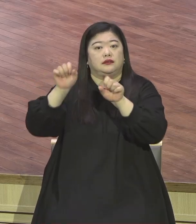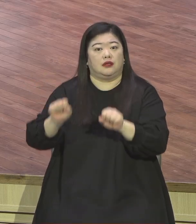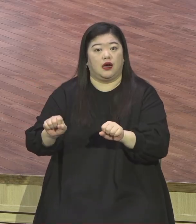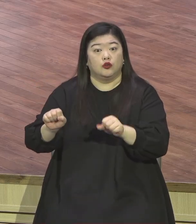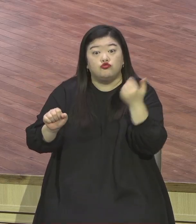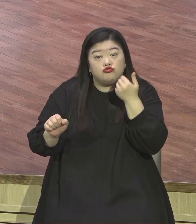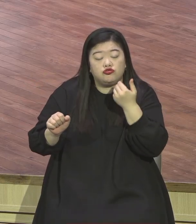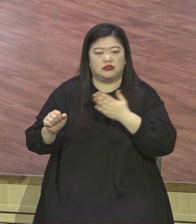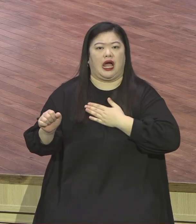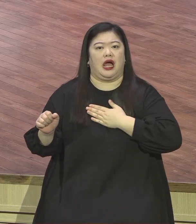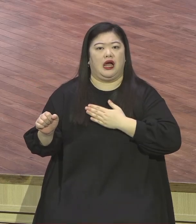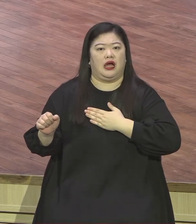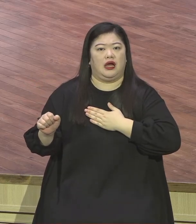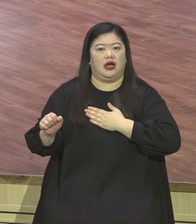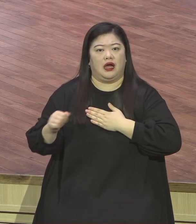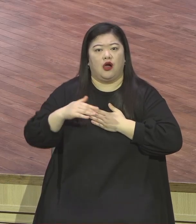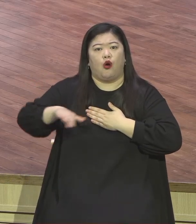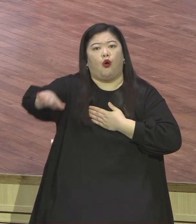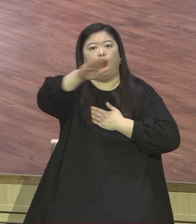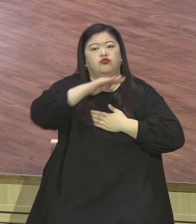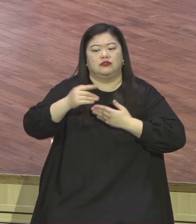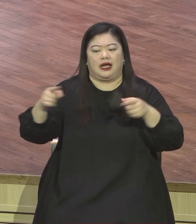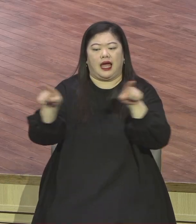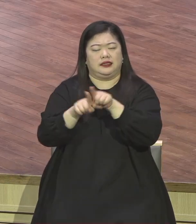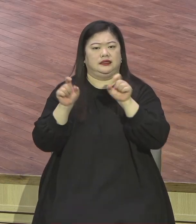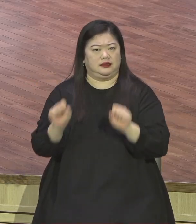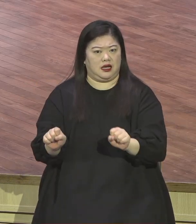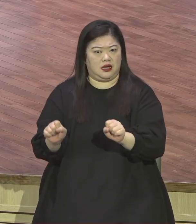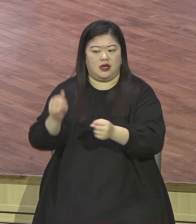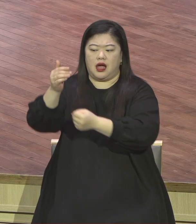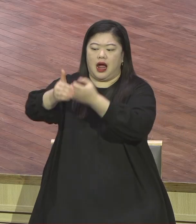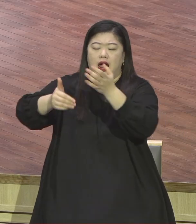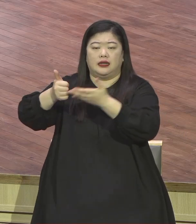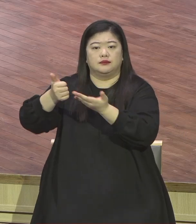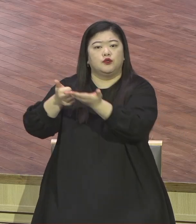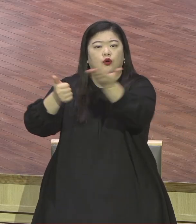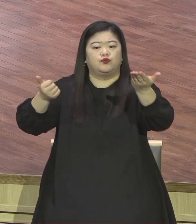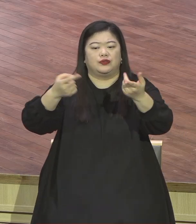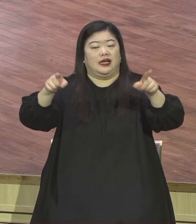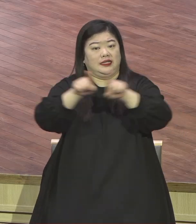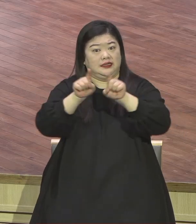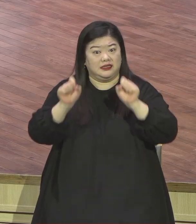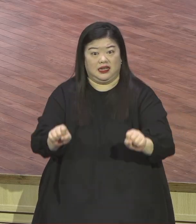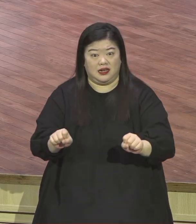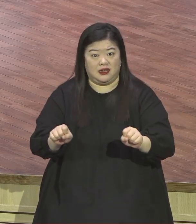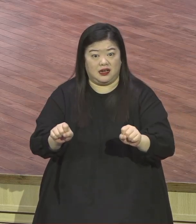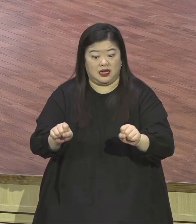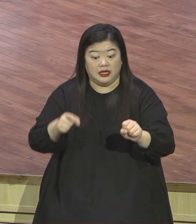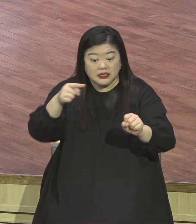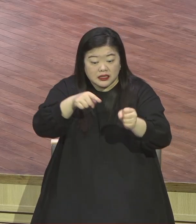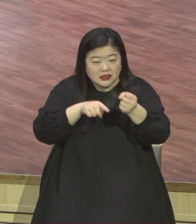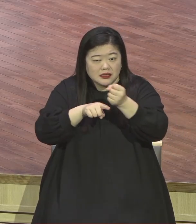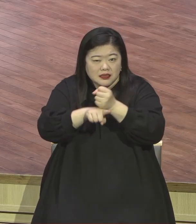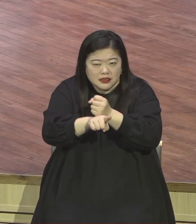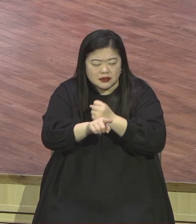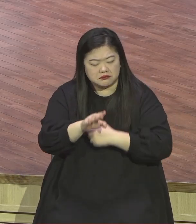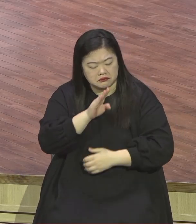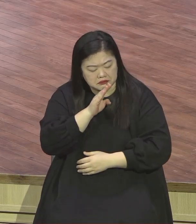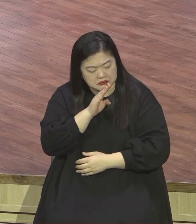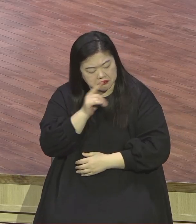본질적 의미인 인마누엘의 축복 이것을 깨닫고 체험하는 성탄의